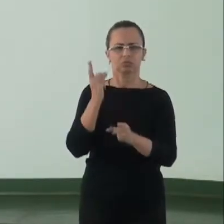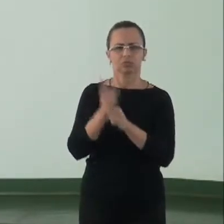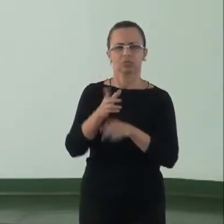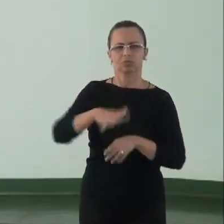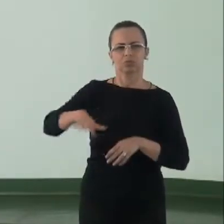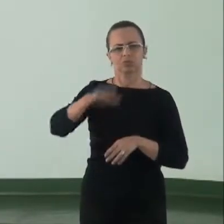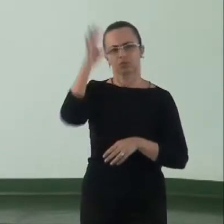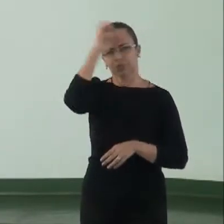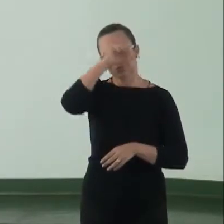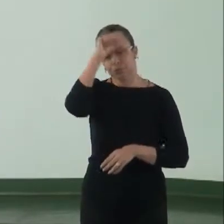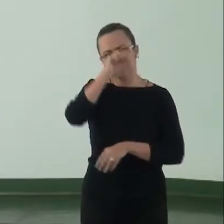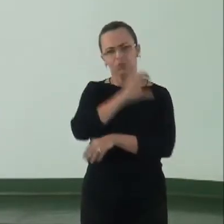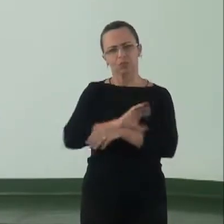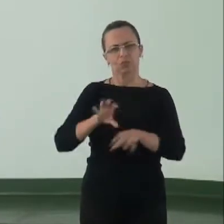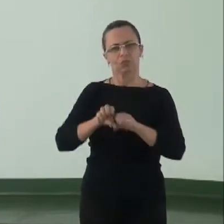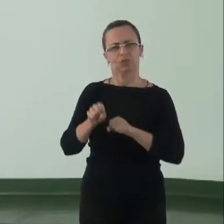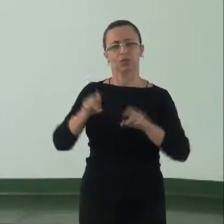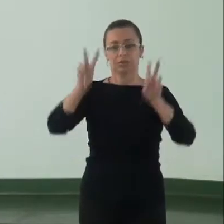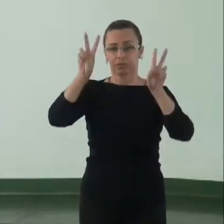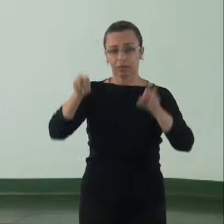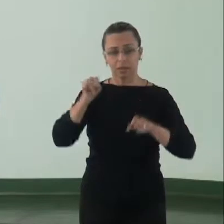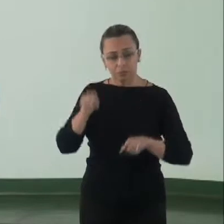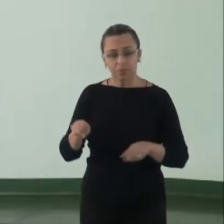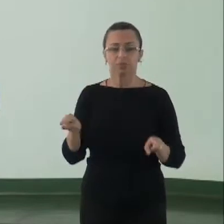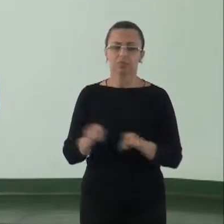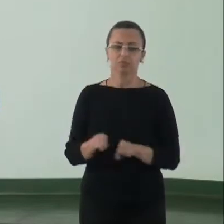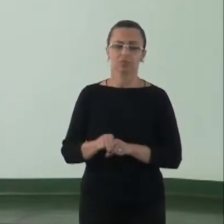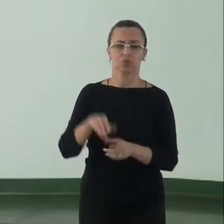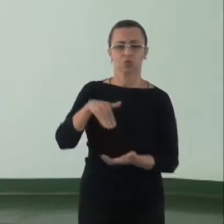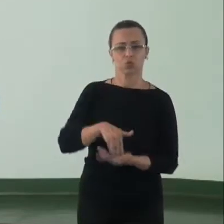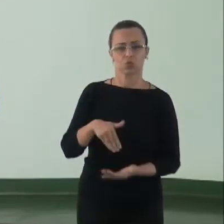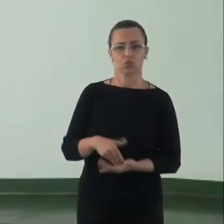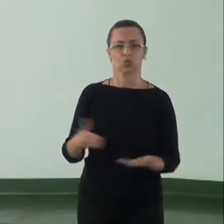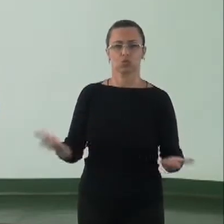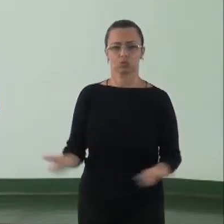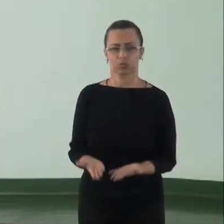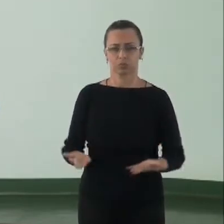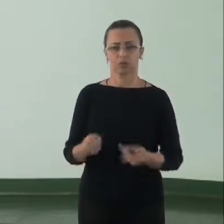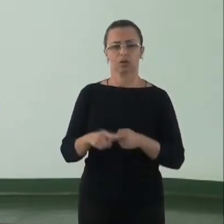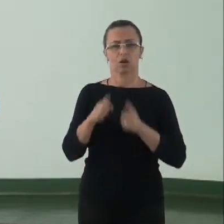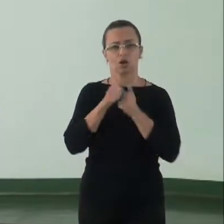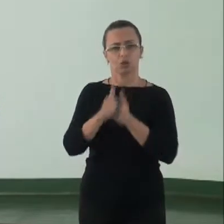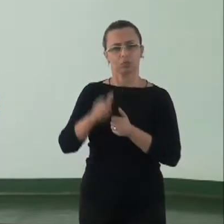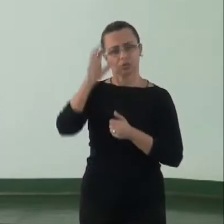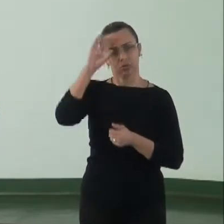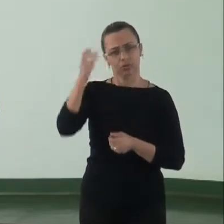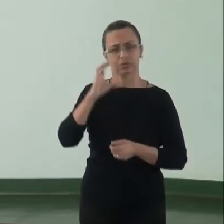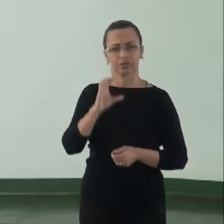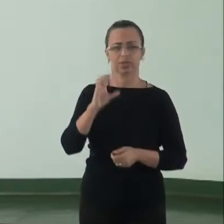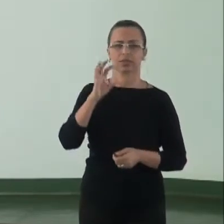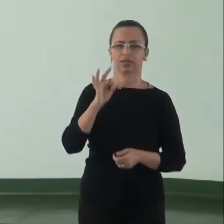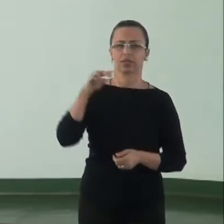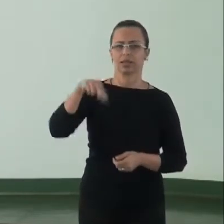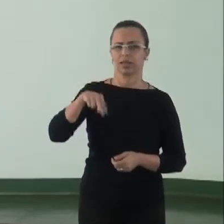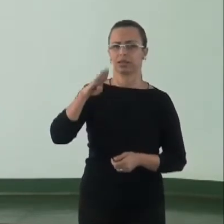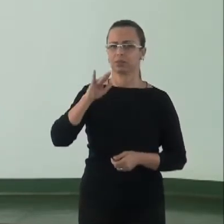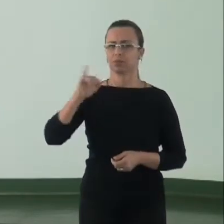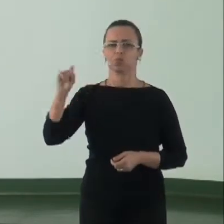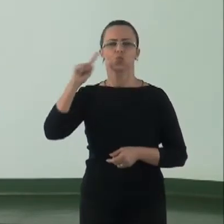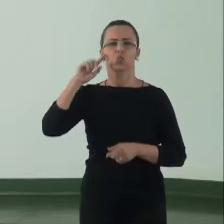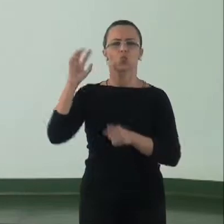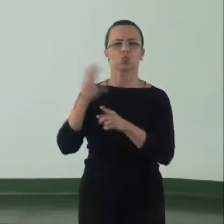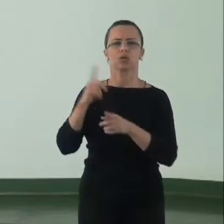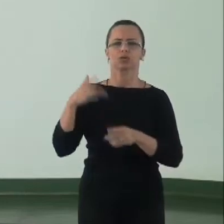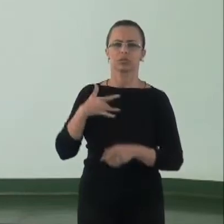formação e capacitação em torno da tomática e finalmente acompanhamento das decisões da CTN Bio e suas implicações sobre a